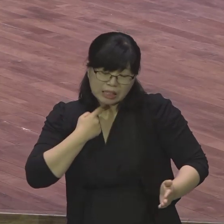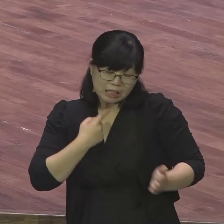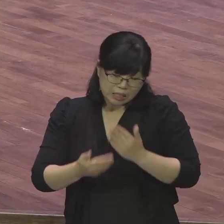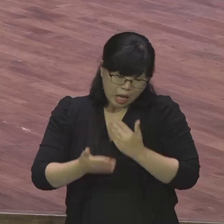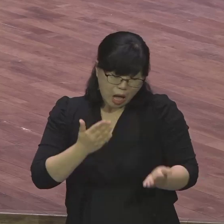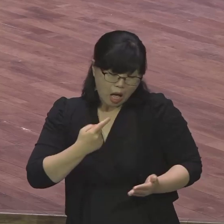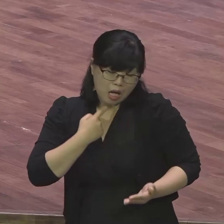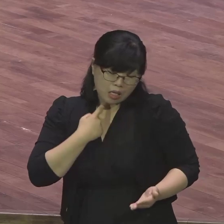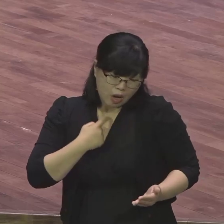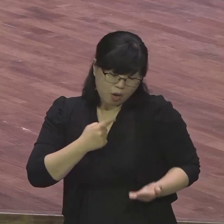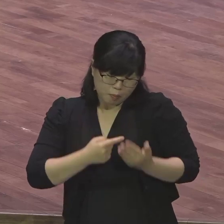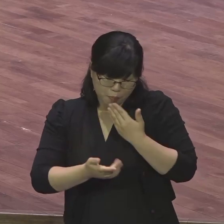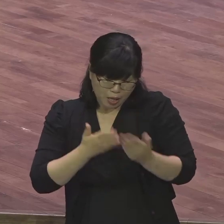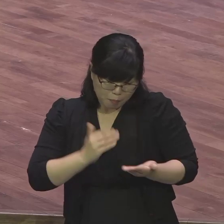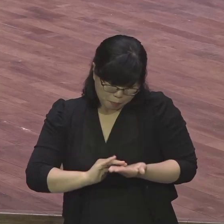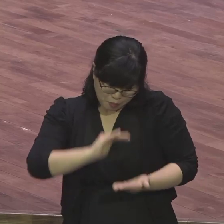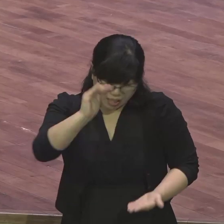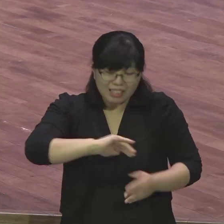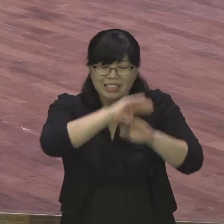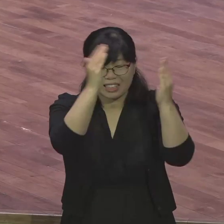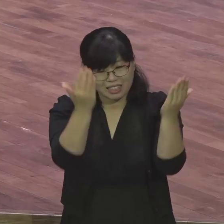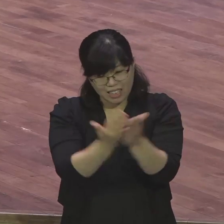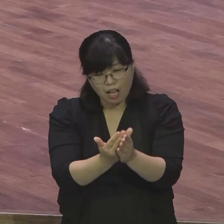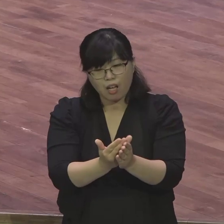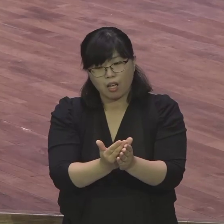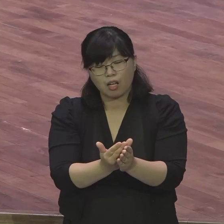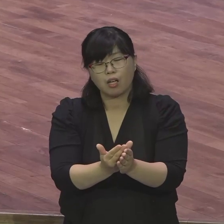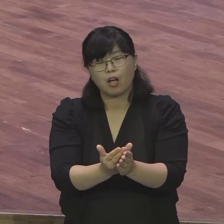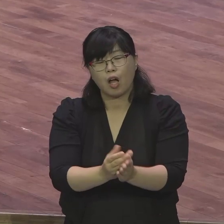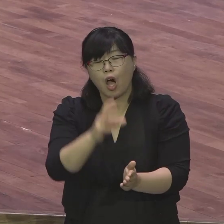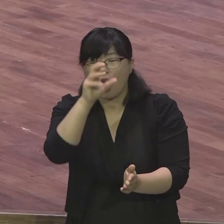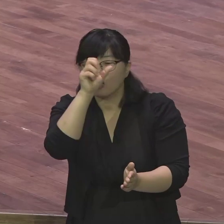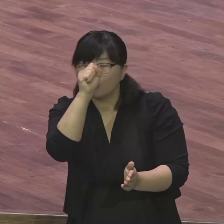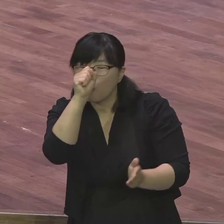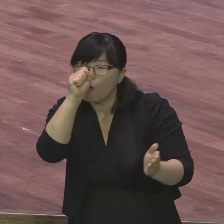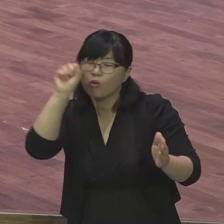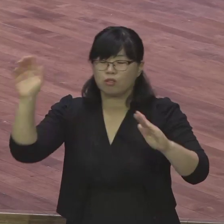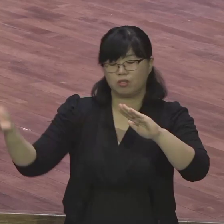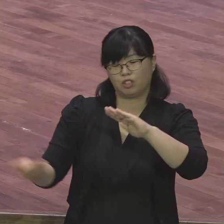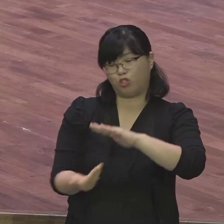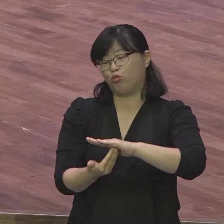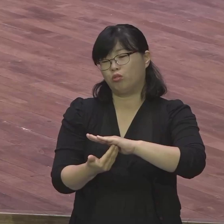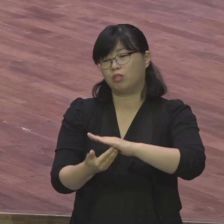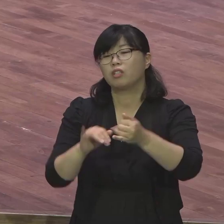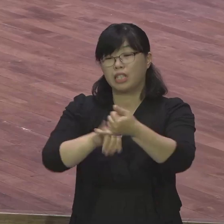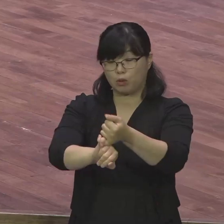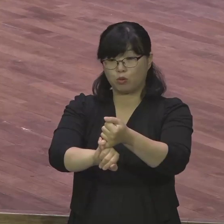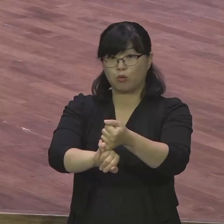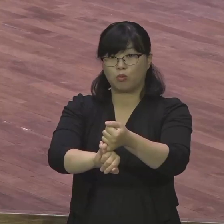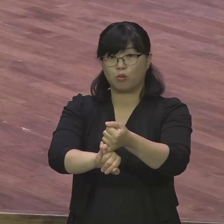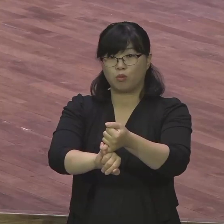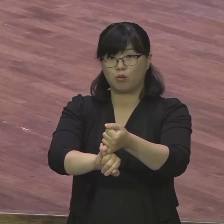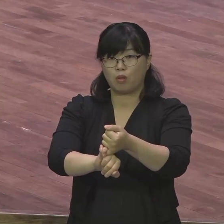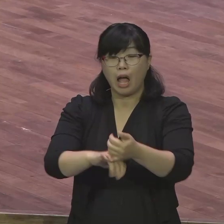서로를 이루세요 내가 할 것 하나만 하면 돼요 하나님을 사랑하면 돼요 하나님을 사랑한다면 무슨 말이든 예배에 기다려지고